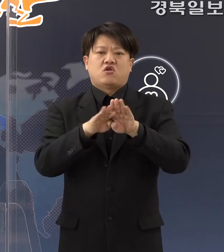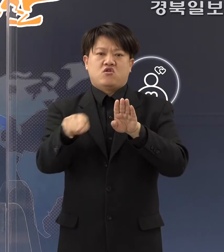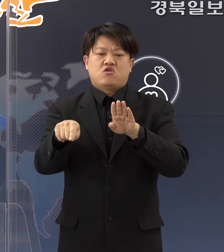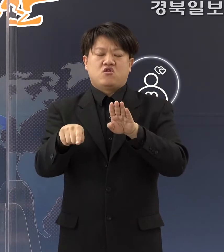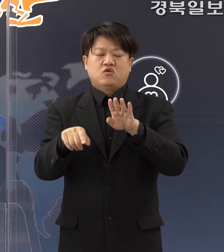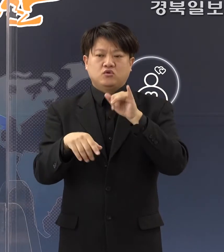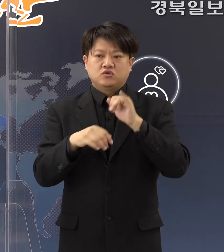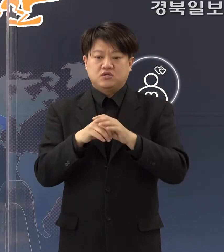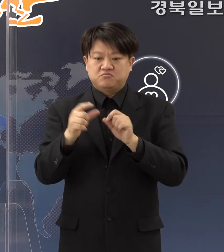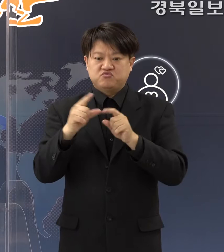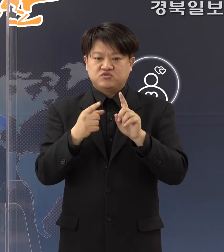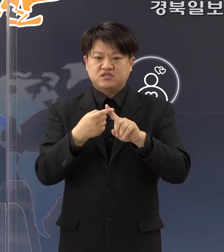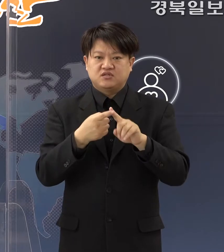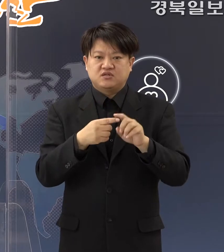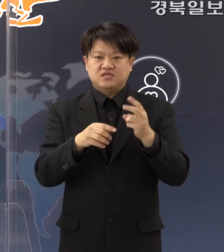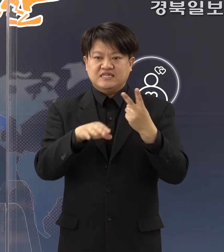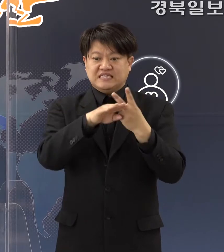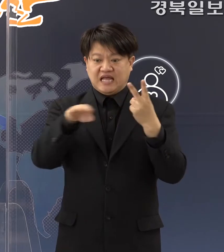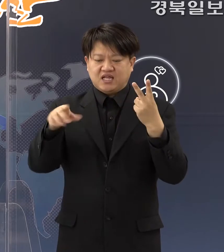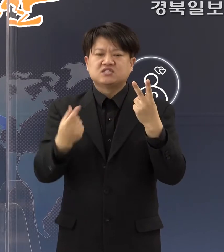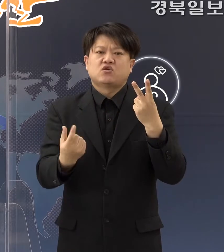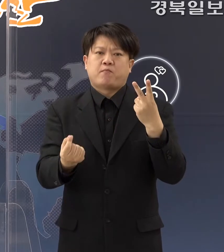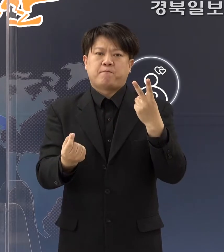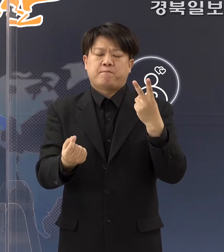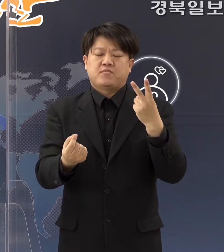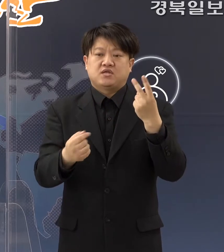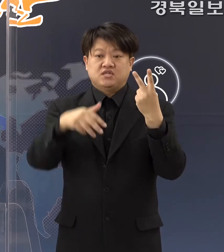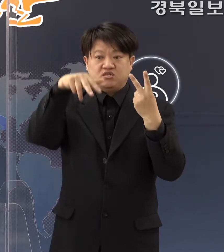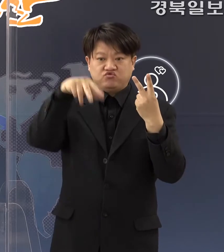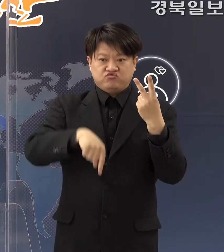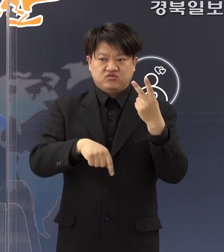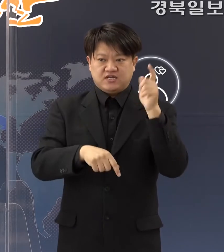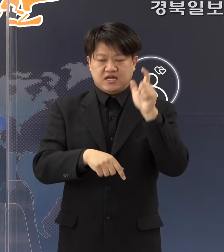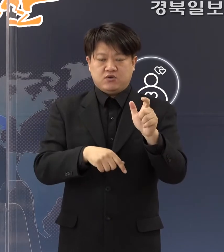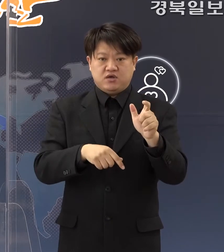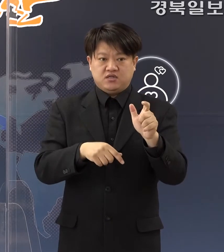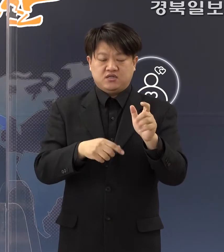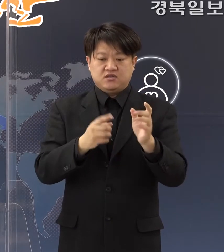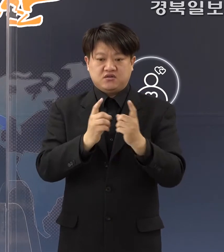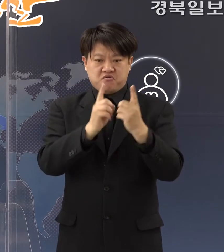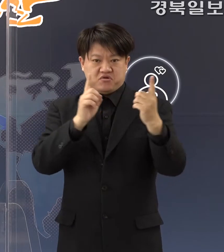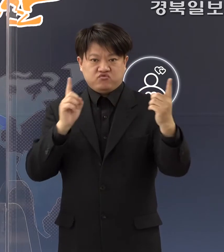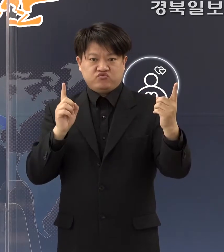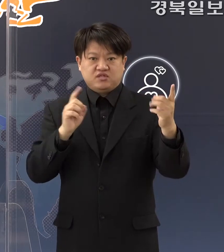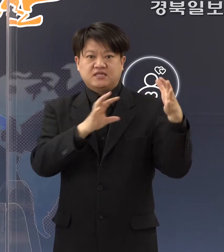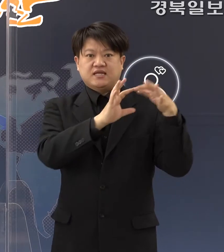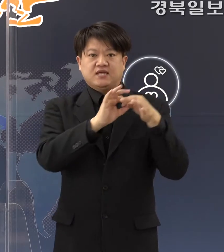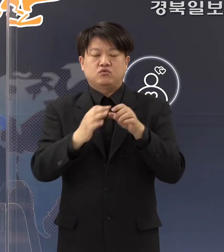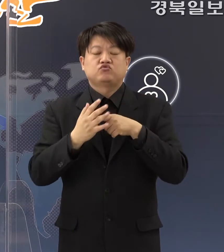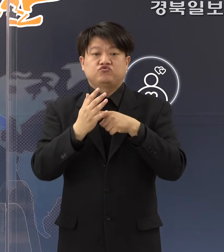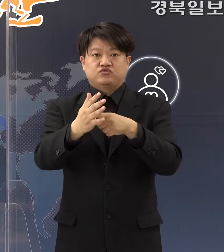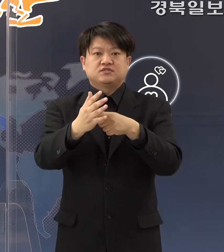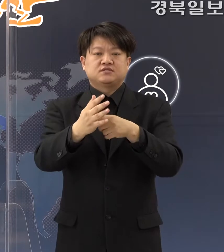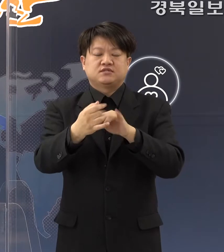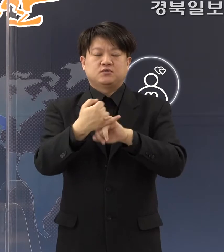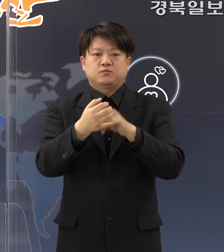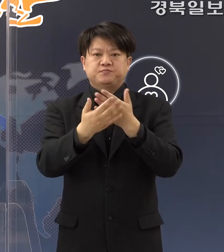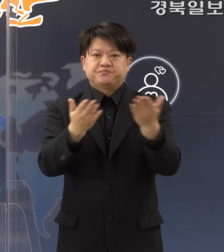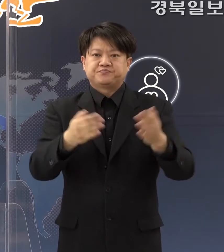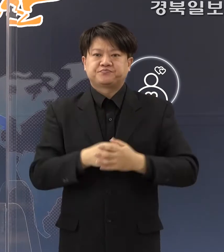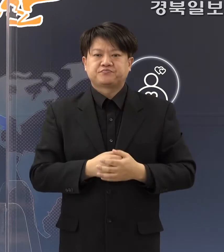부분은 저희들 2단계 조치와 같이 2주간 강화된 거리 두기를 계속 추진해 나가겠습니다.